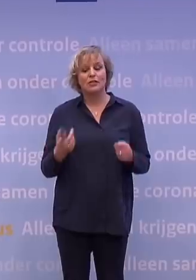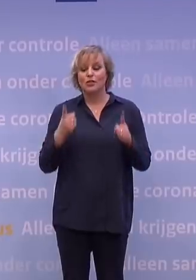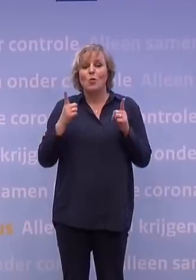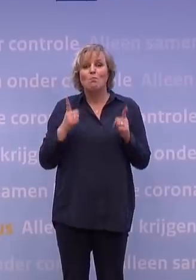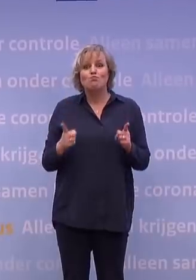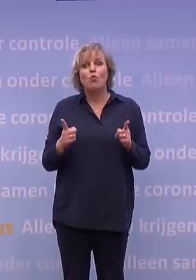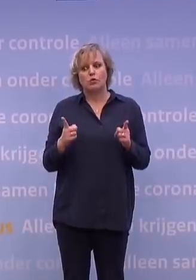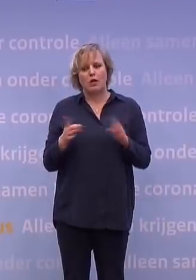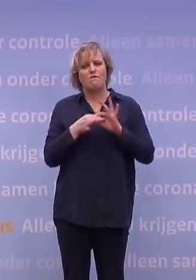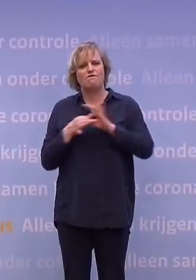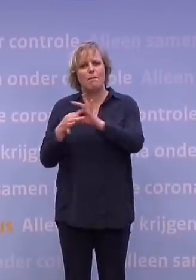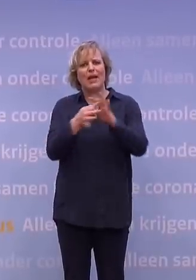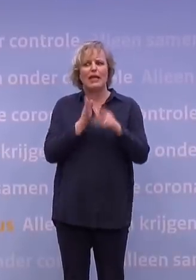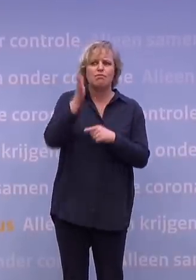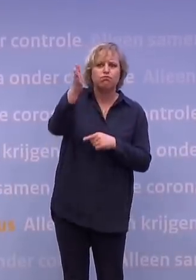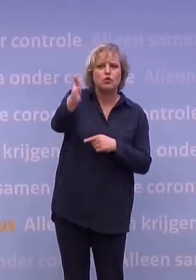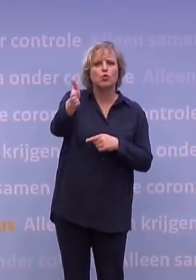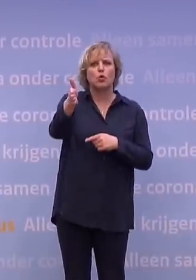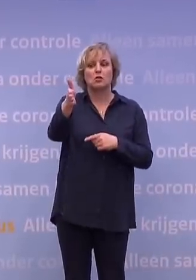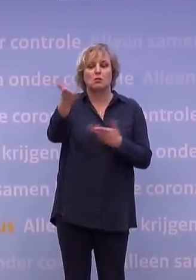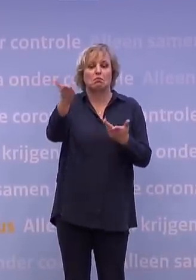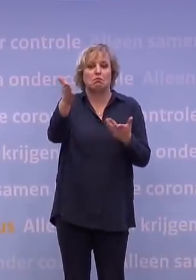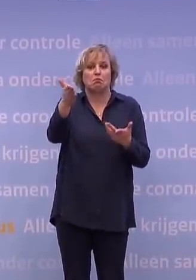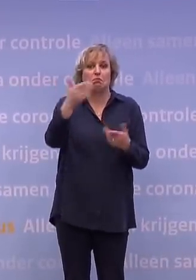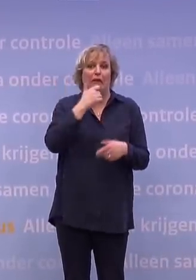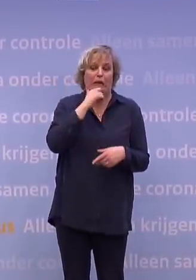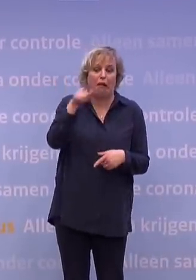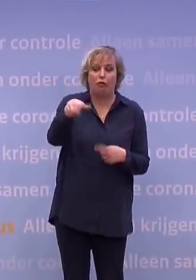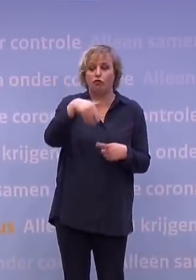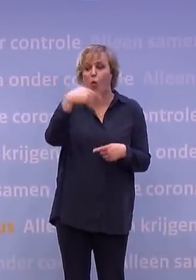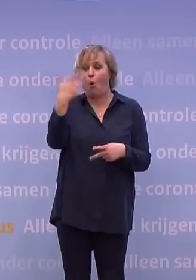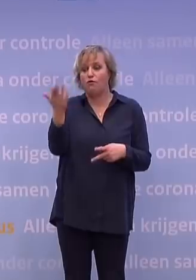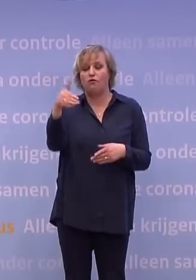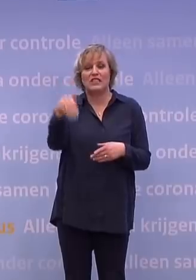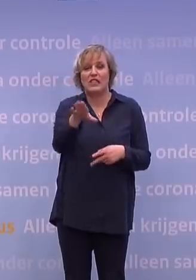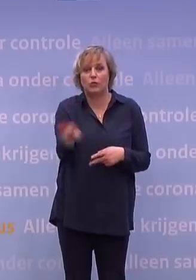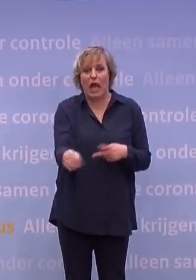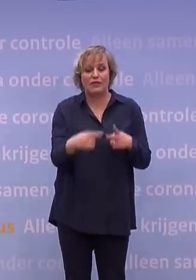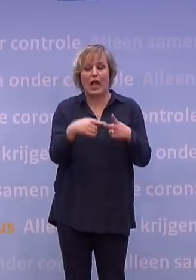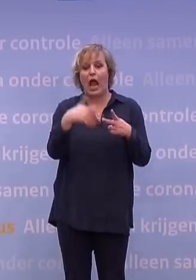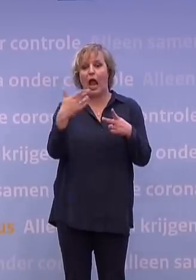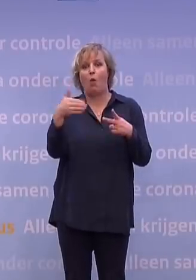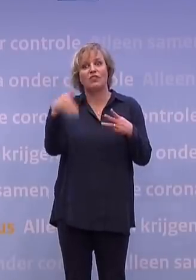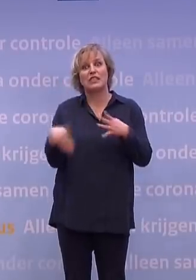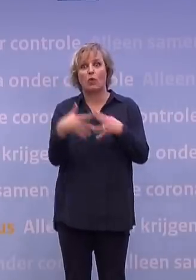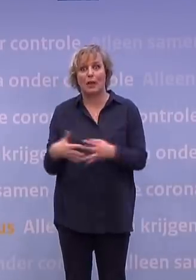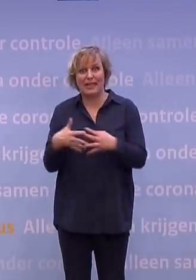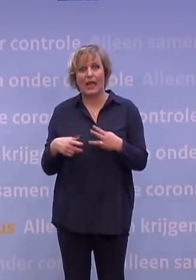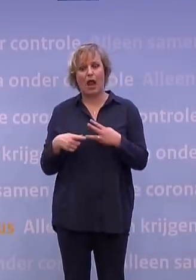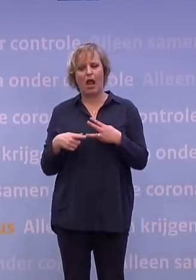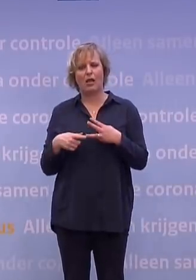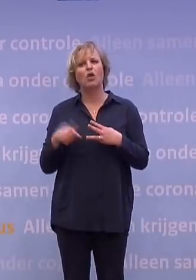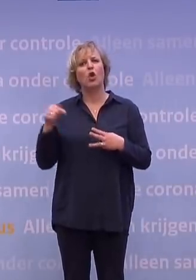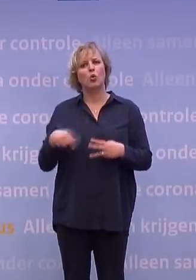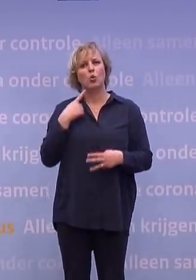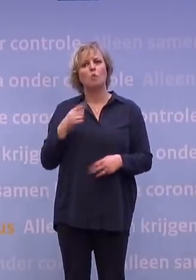je familie te kunnen bezoeken, bijvoorbeeld in het VK, of in dit geval dan Zuid-Afrika en heel Zuid-Amerika. Wat is er